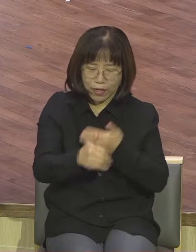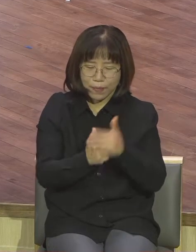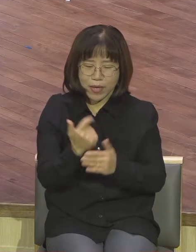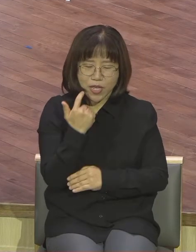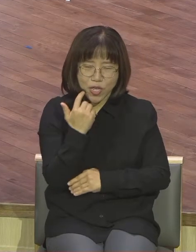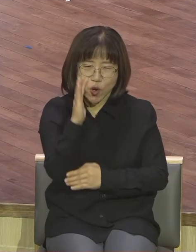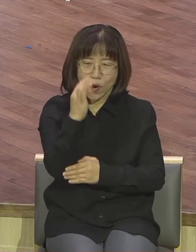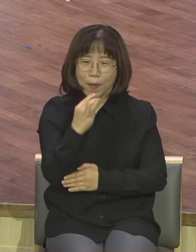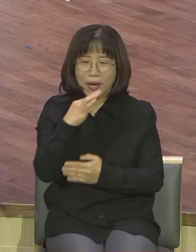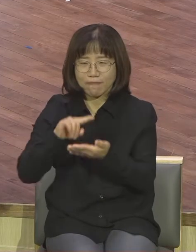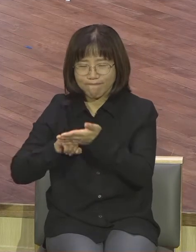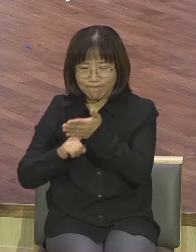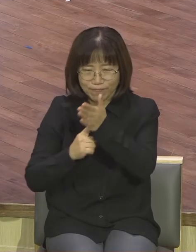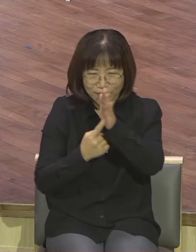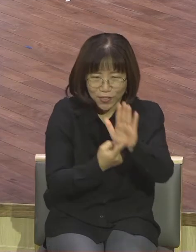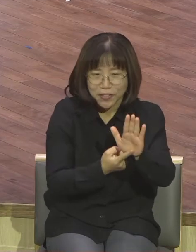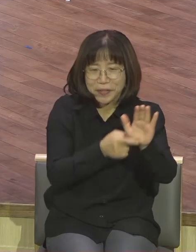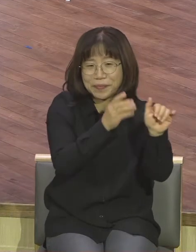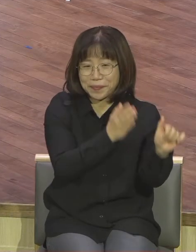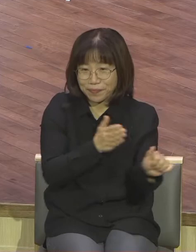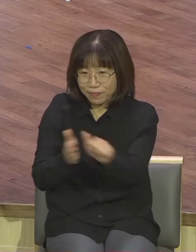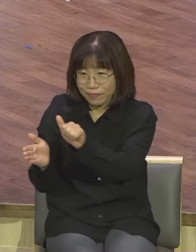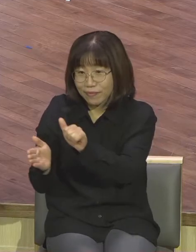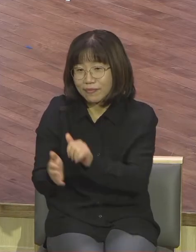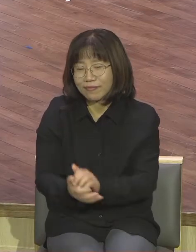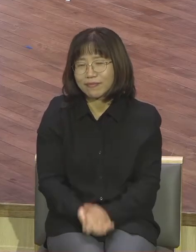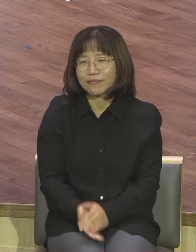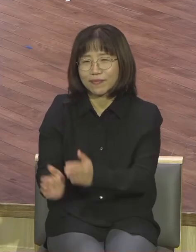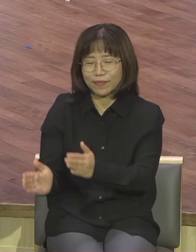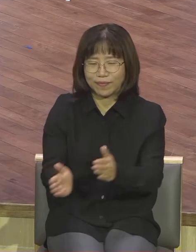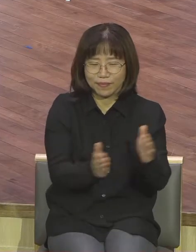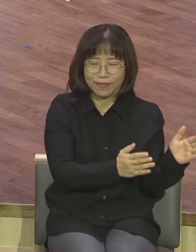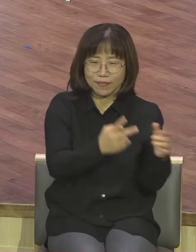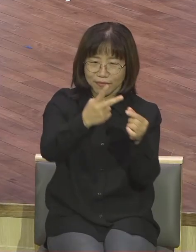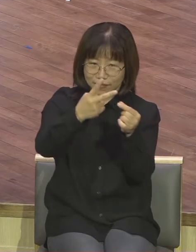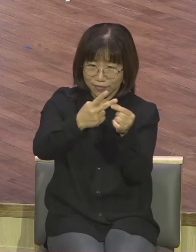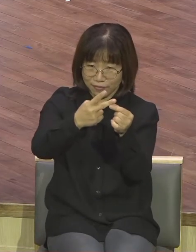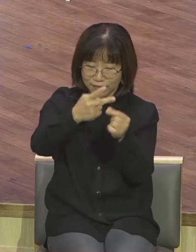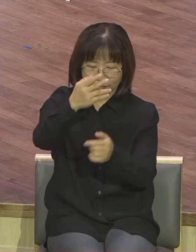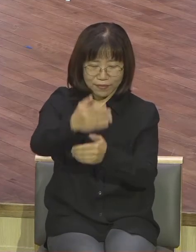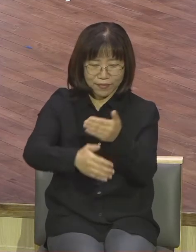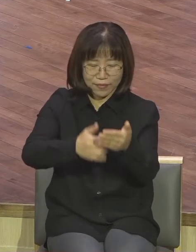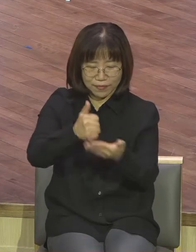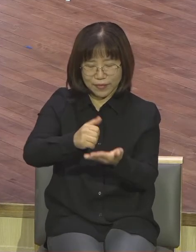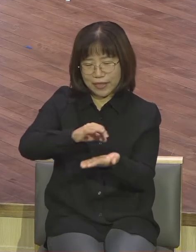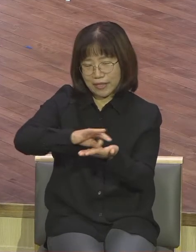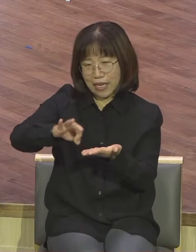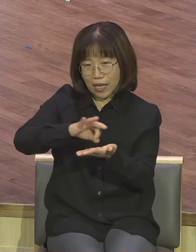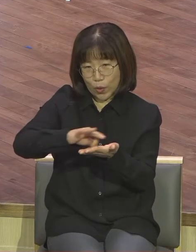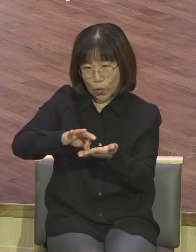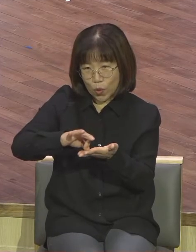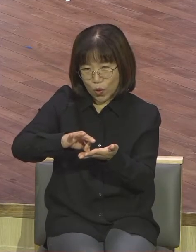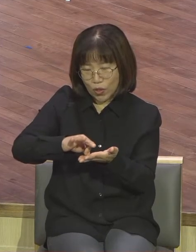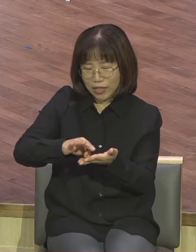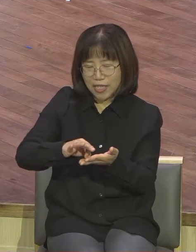창조의 사물 사시기를 제모로 축복합니다 두 번째로 하나님의 사용 기준입니다 13절입니다